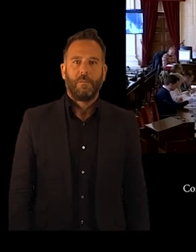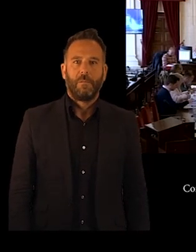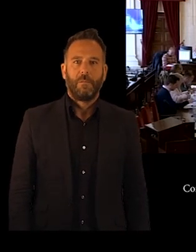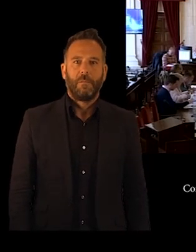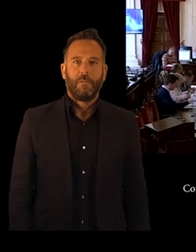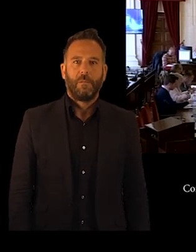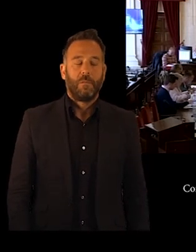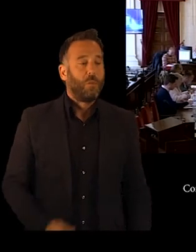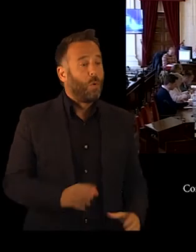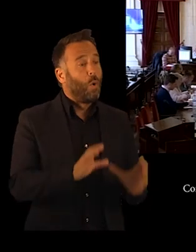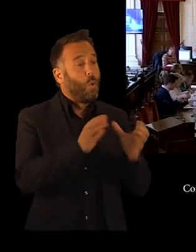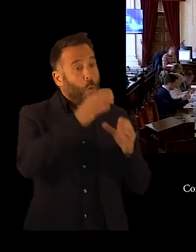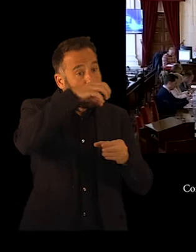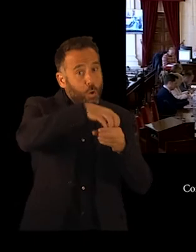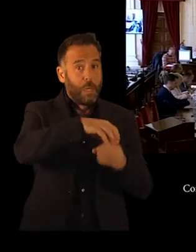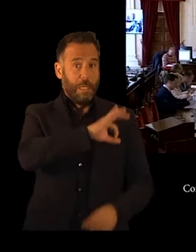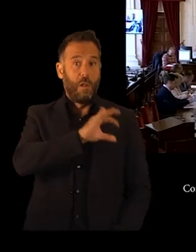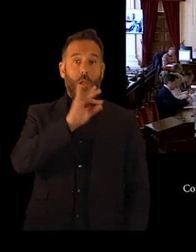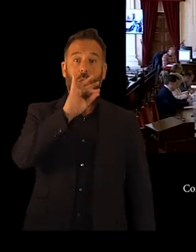Por el Partido Socialista, señora Doña.